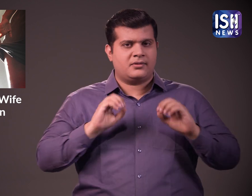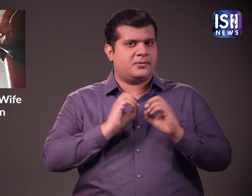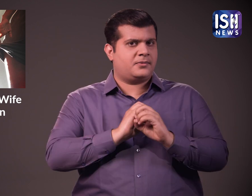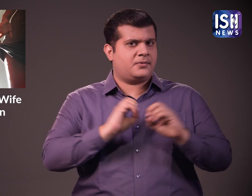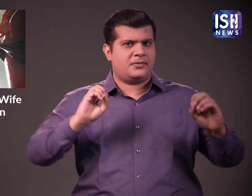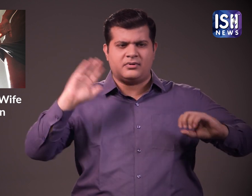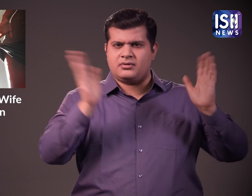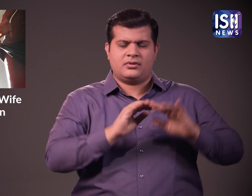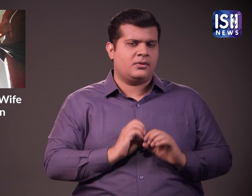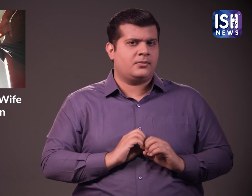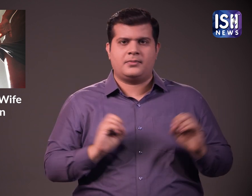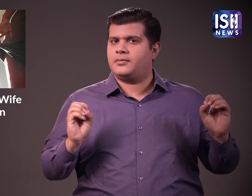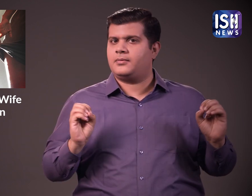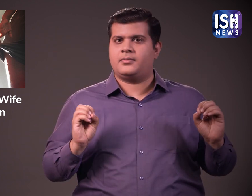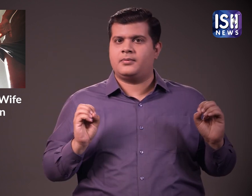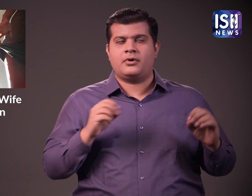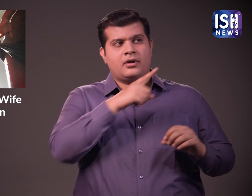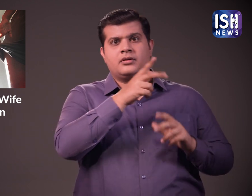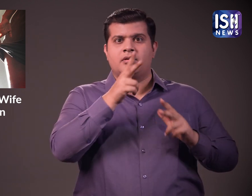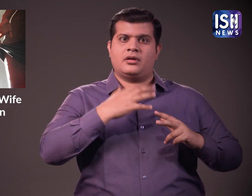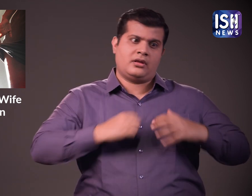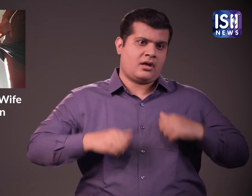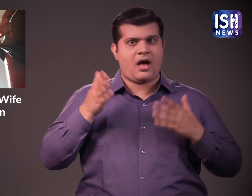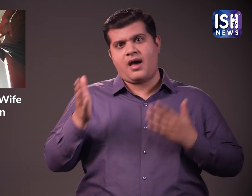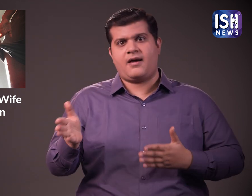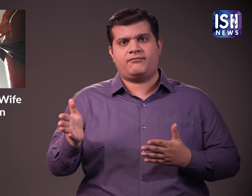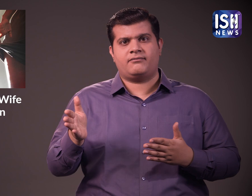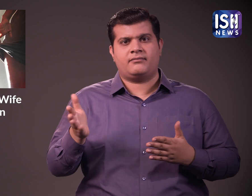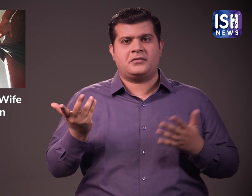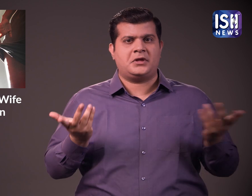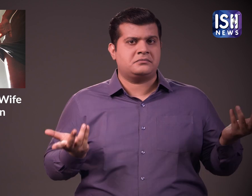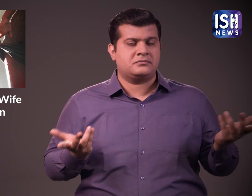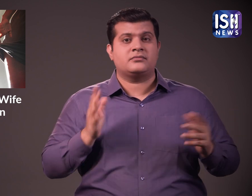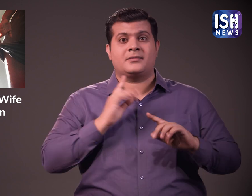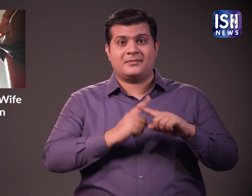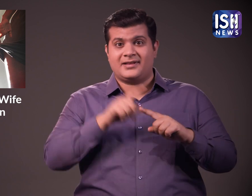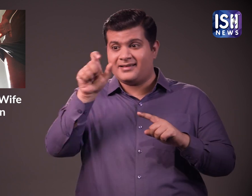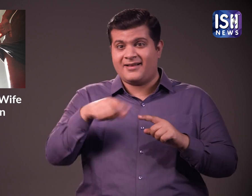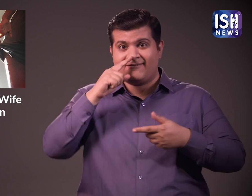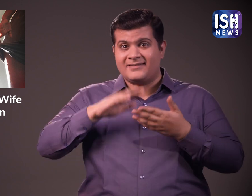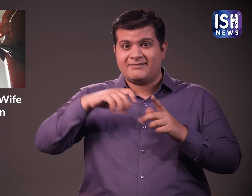कीरती के साथ कभी कोई मारपिट नहीं की गई प्रभाकरण की पत्नी ने खुद को अस्पताल में भरती करवाया